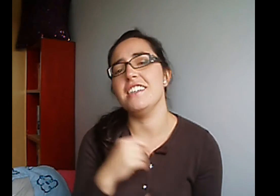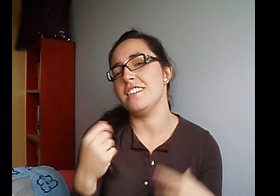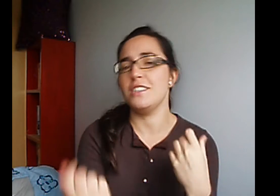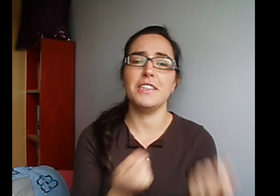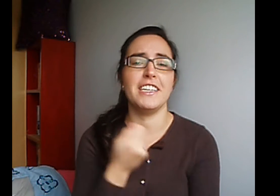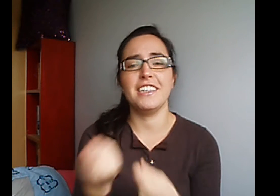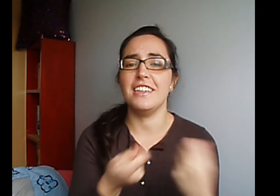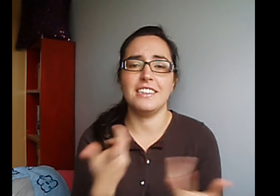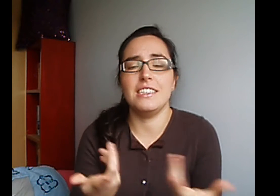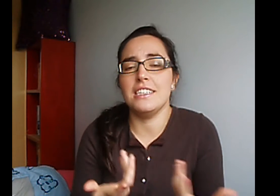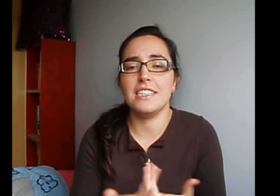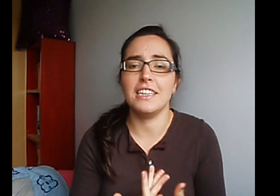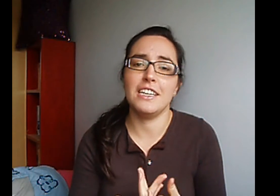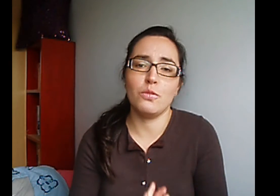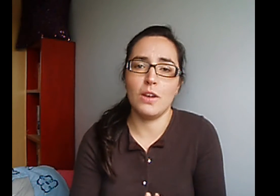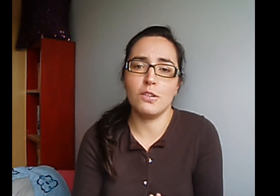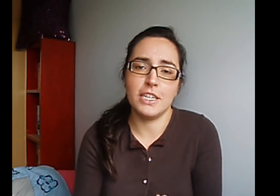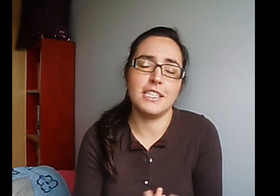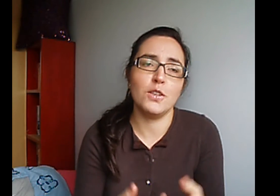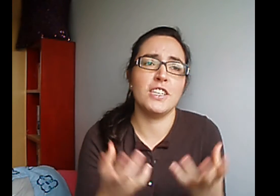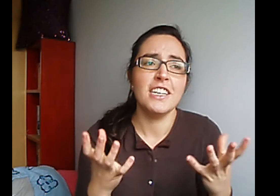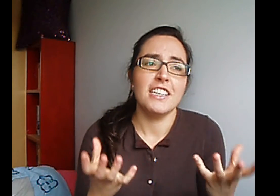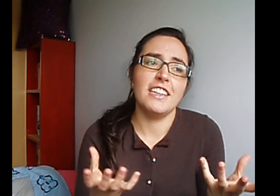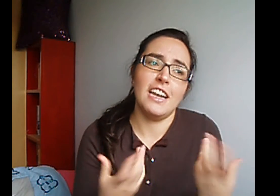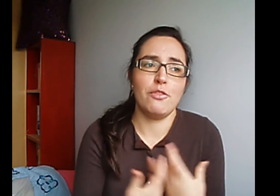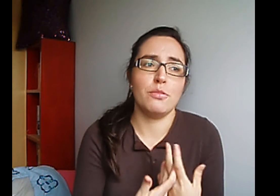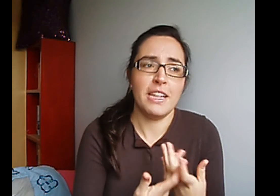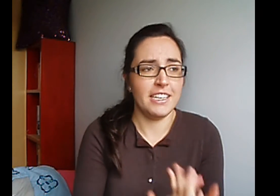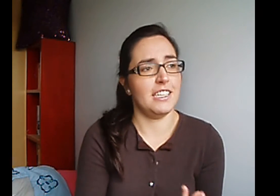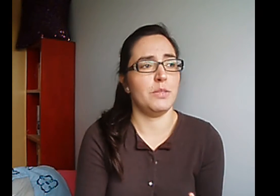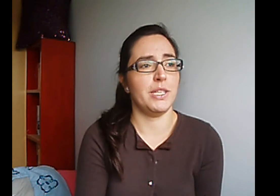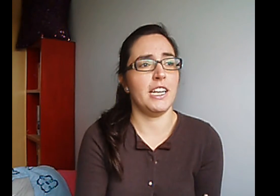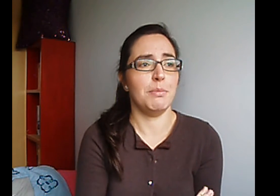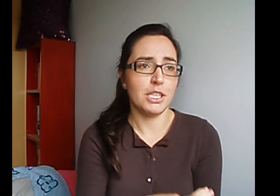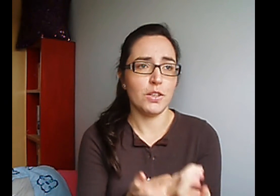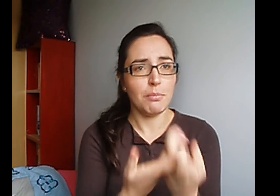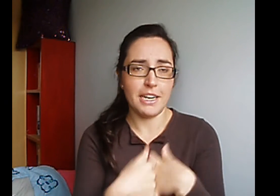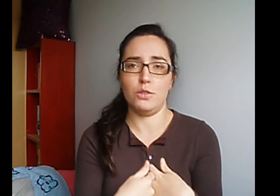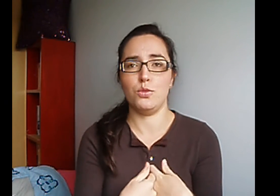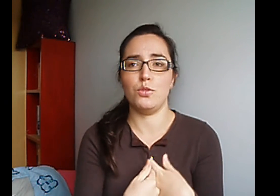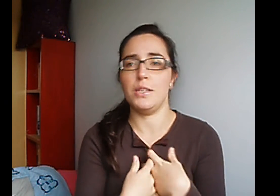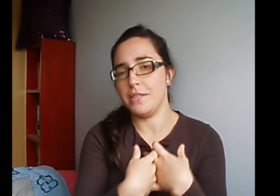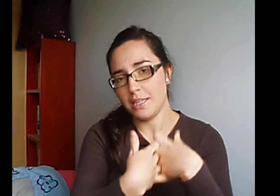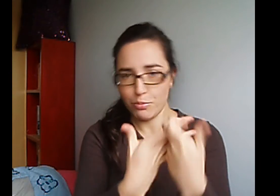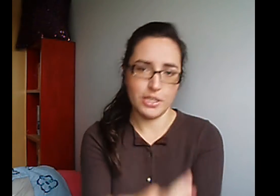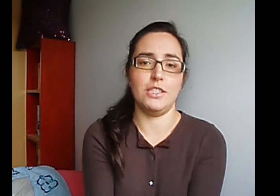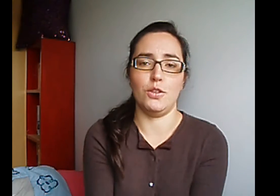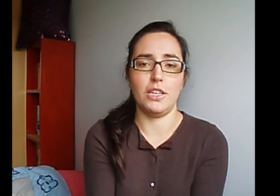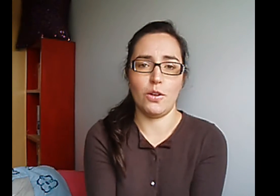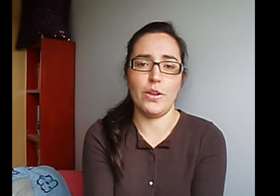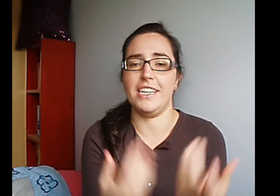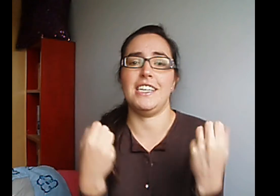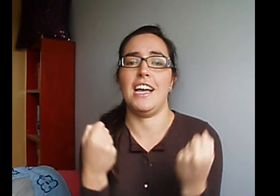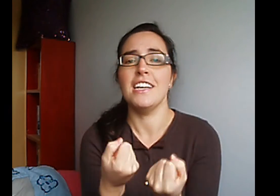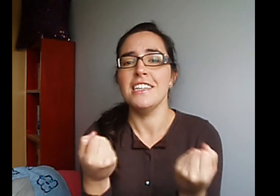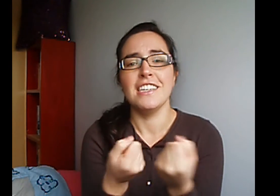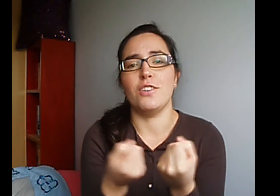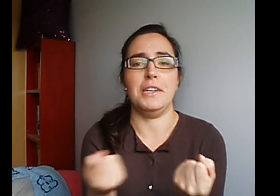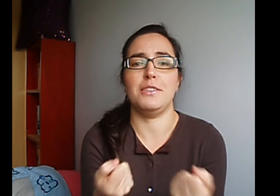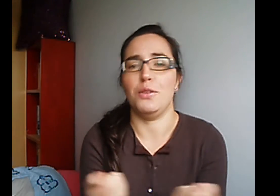Es esto de que tienes que tener una conexión De la forma en que se expresa la persona Para tú suscribirte Pues yo tengo esa conexión